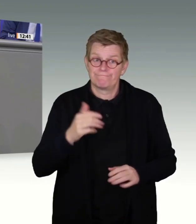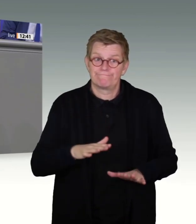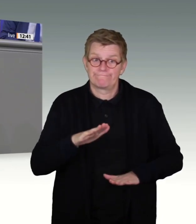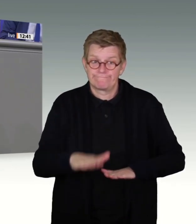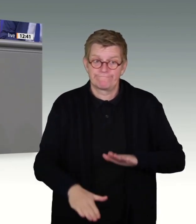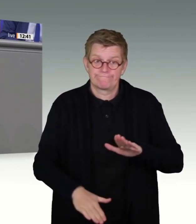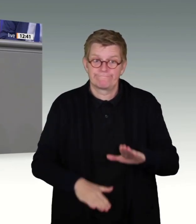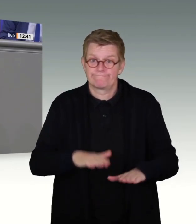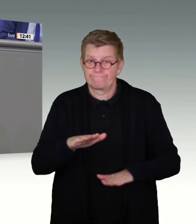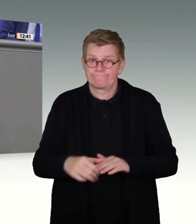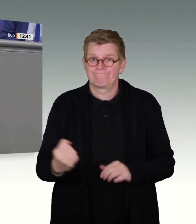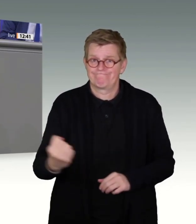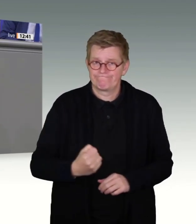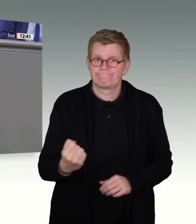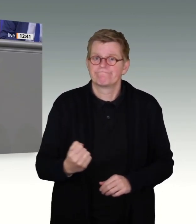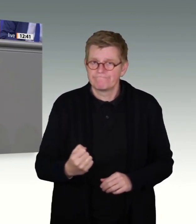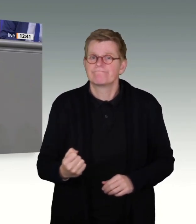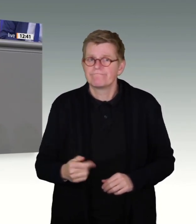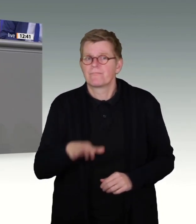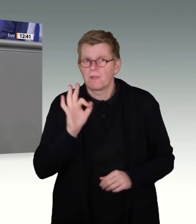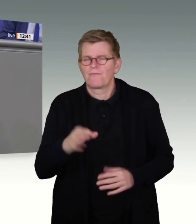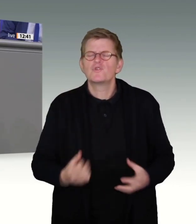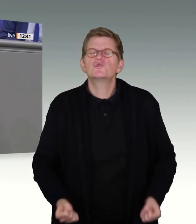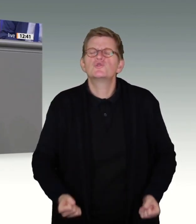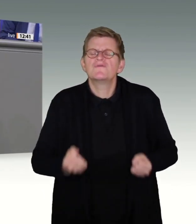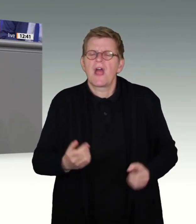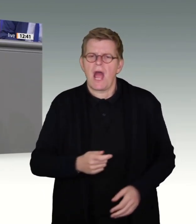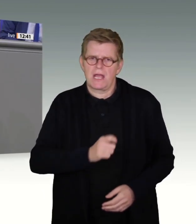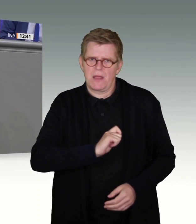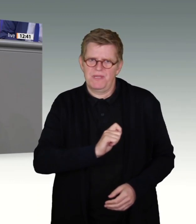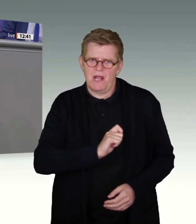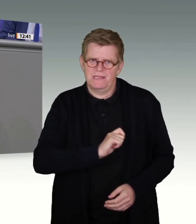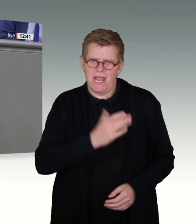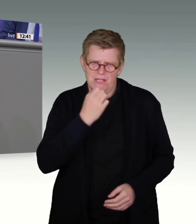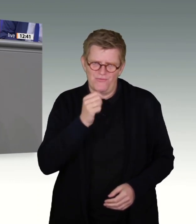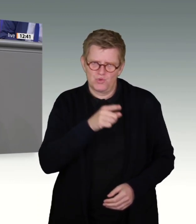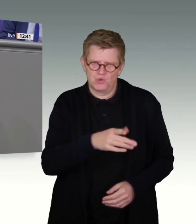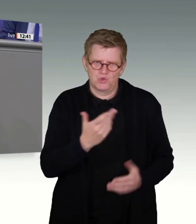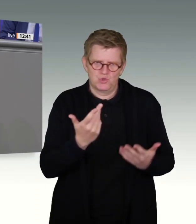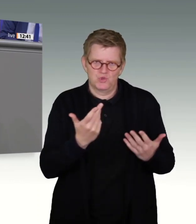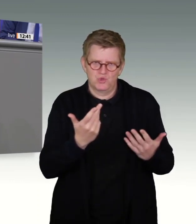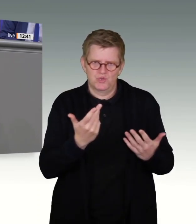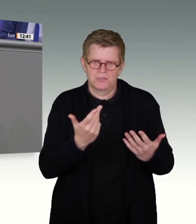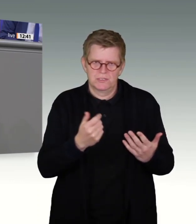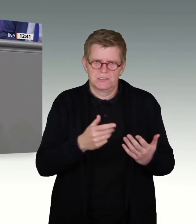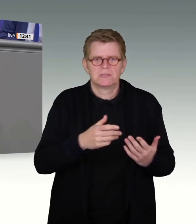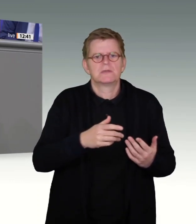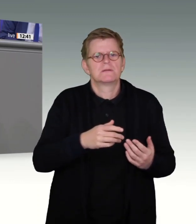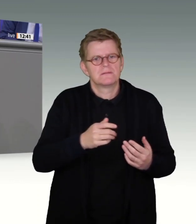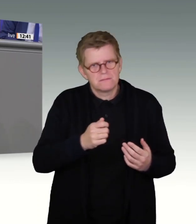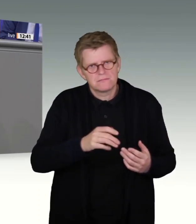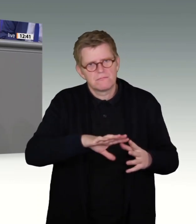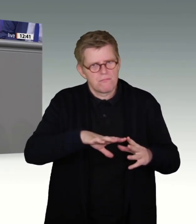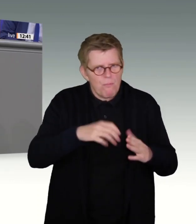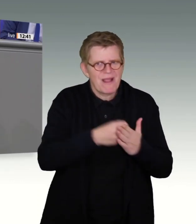der Bekämpfung von schwerster Kriminalität. Und hier stehen wir selbstverständlich auch im Austausch mit unseren Ermittlungsbehörden,